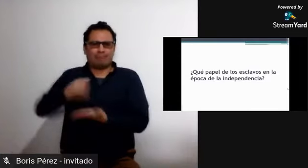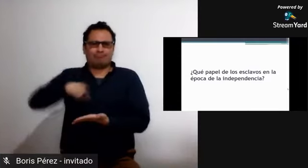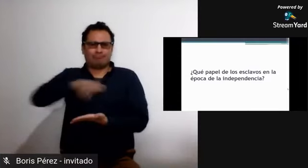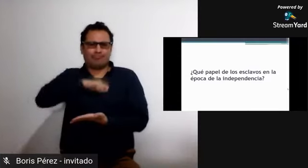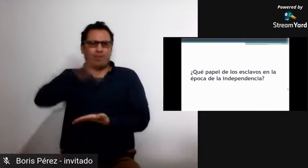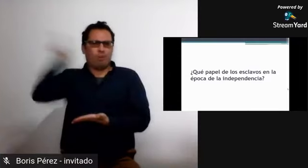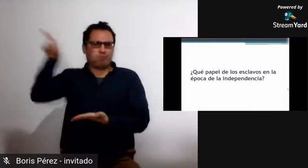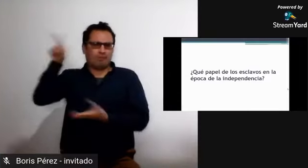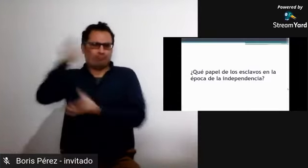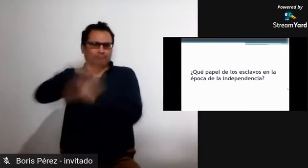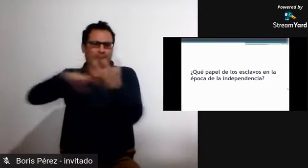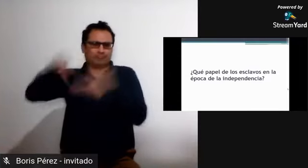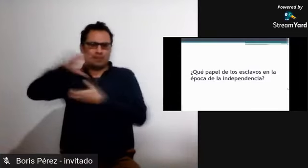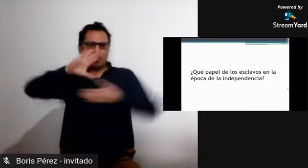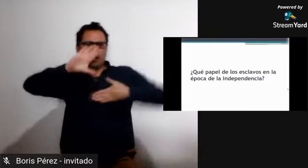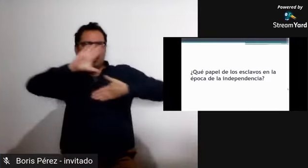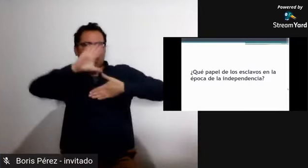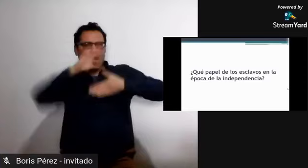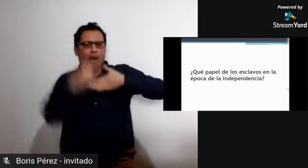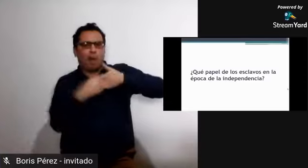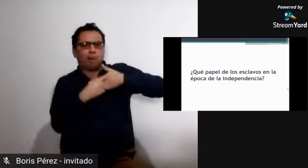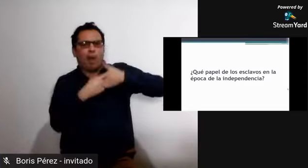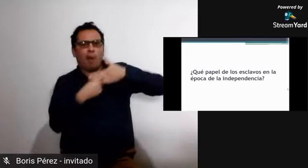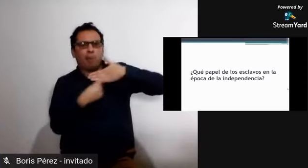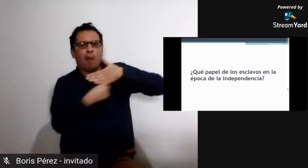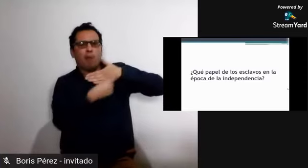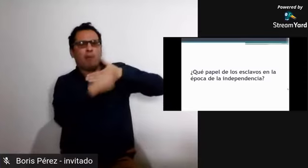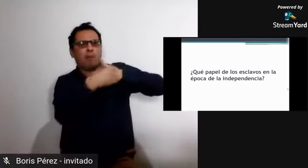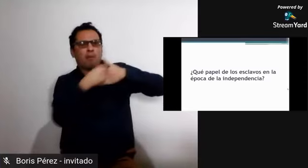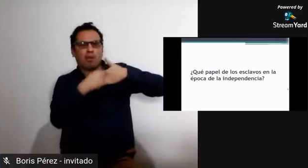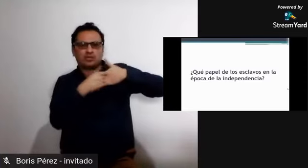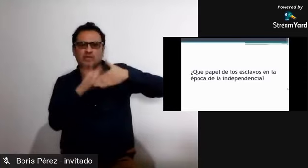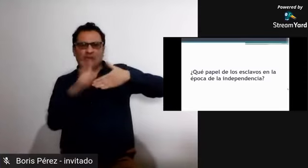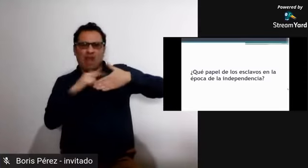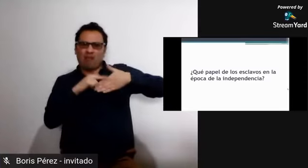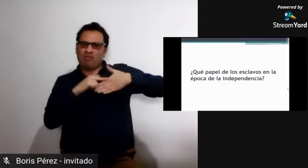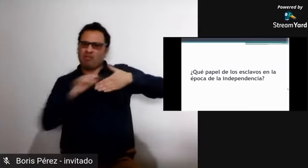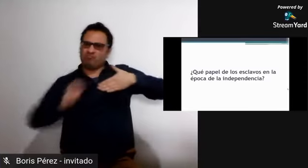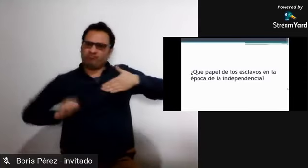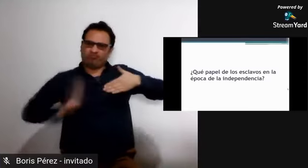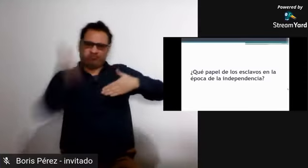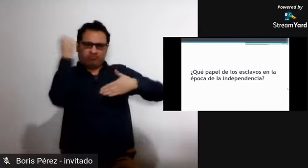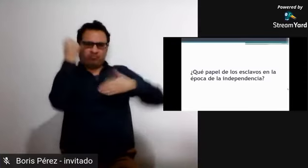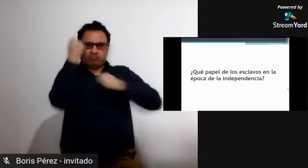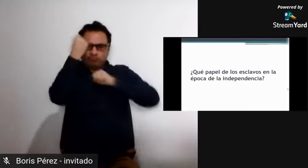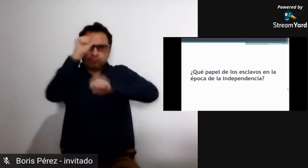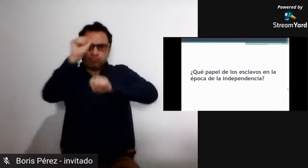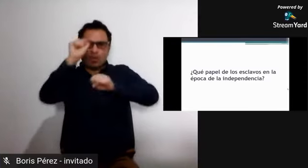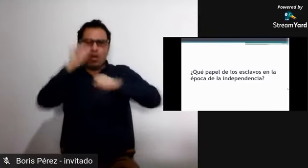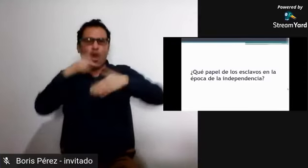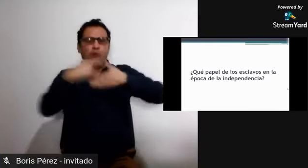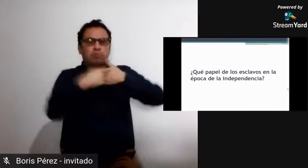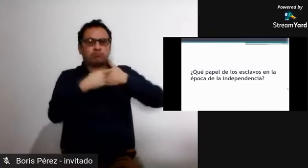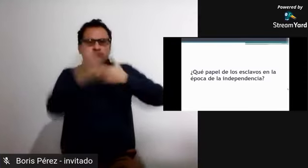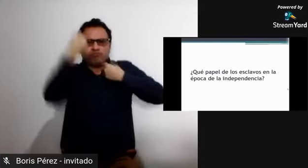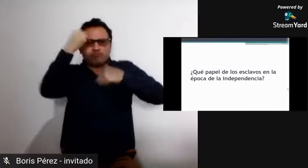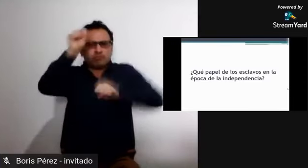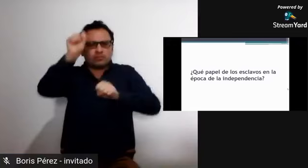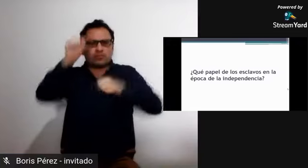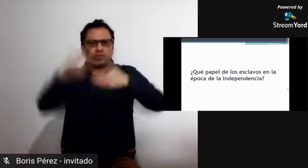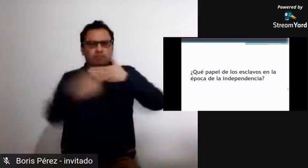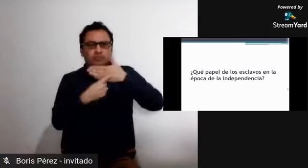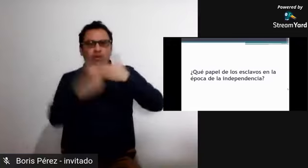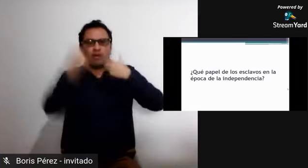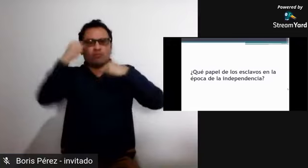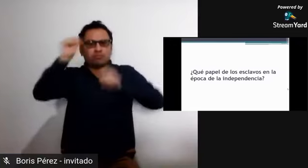Durante ese periodo de tiempo de la independencia, entonces, surge esta pregunta. ¿Qué papel cumplen los esclavos